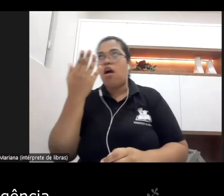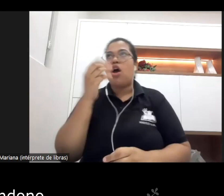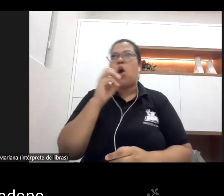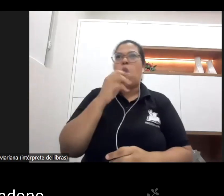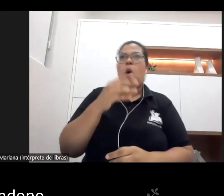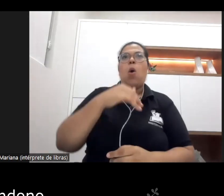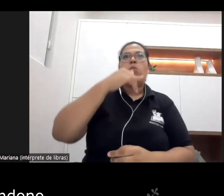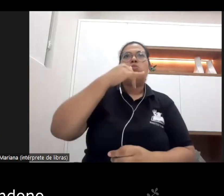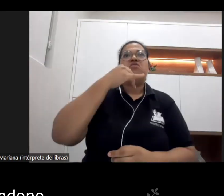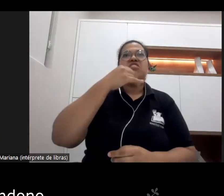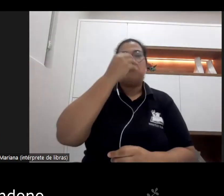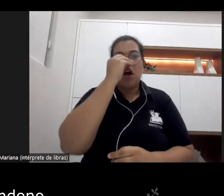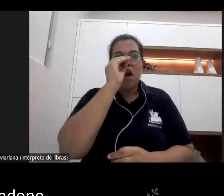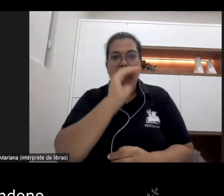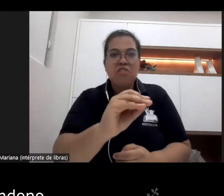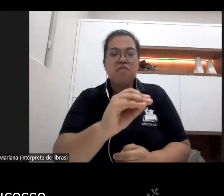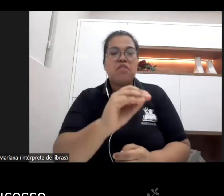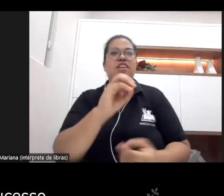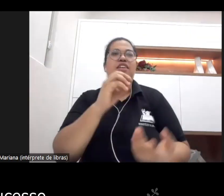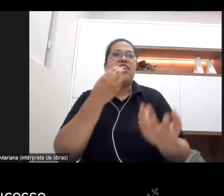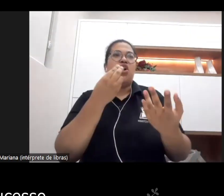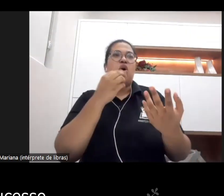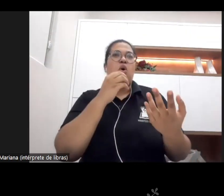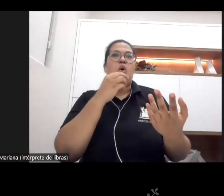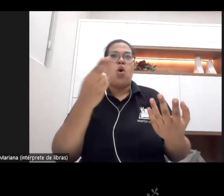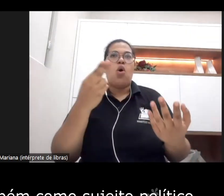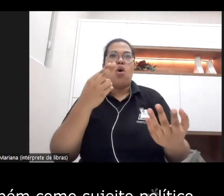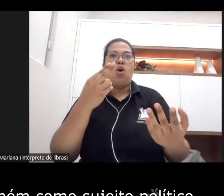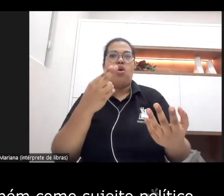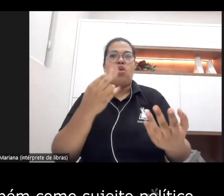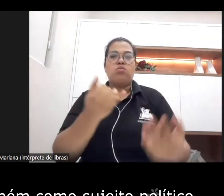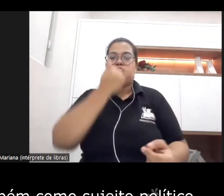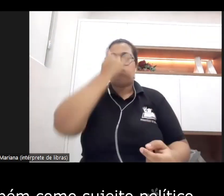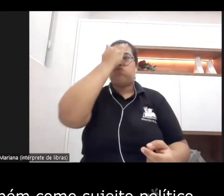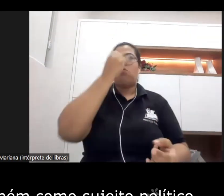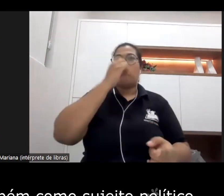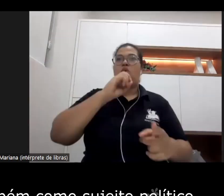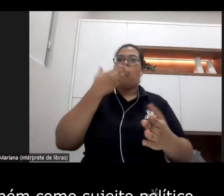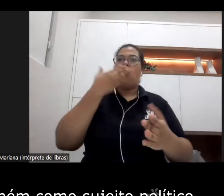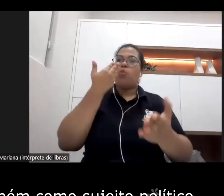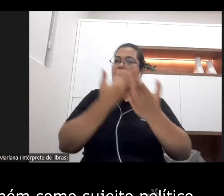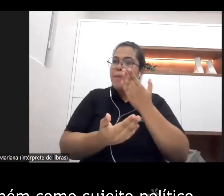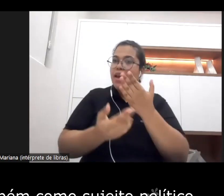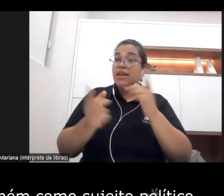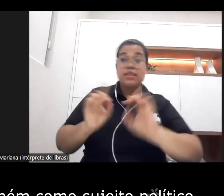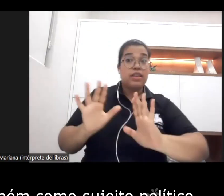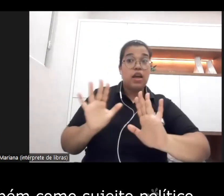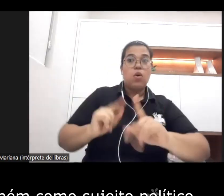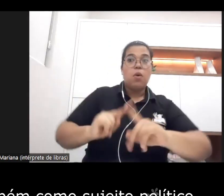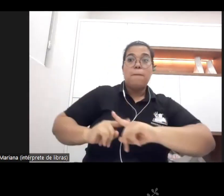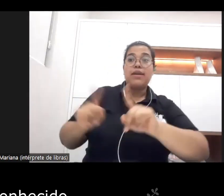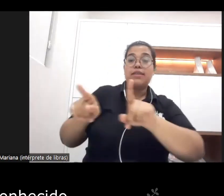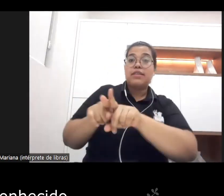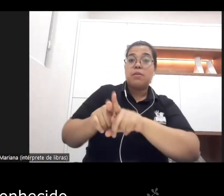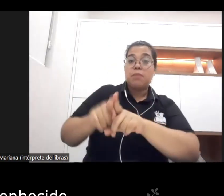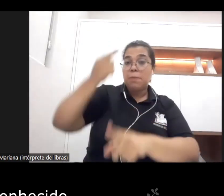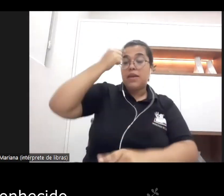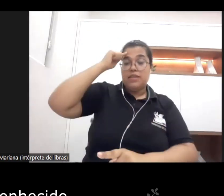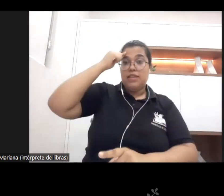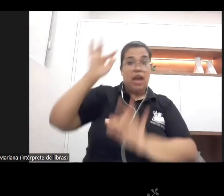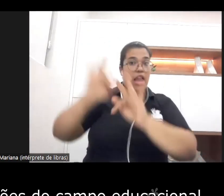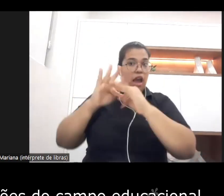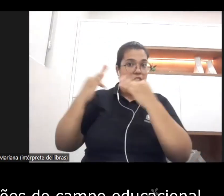de abandono de insucesso mas pensar a família também como um sujeito político que é